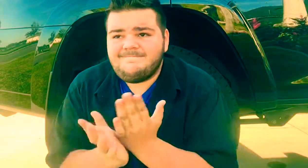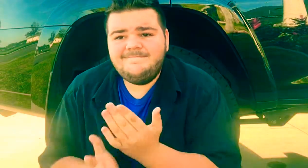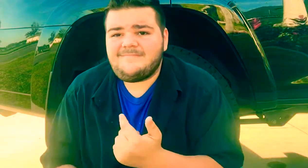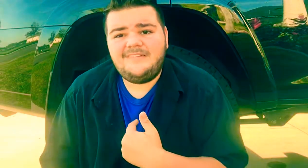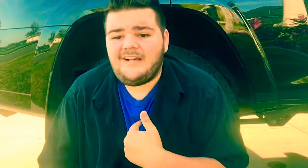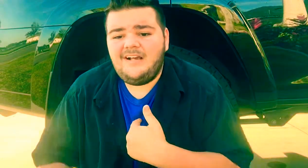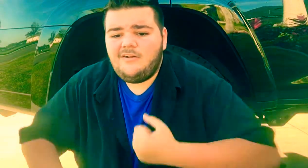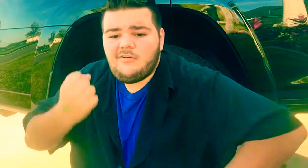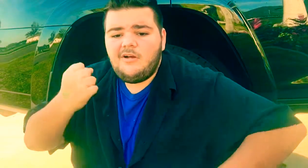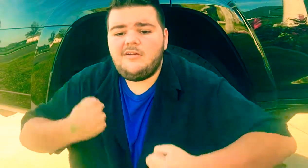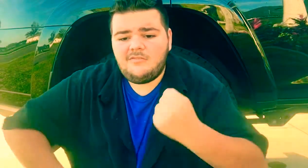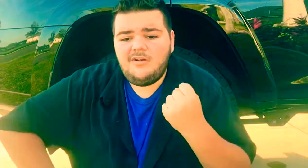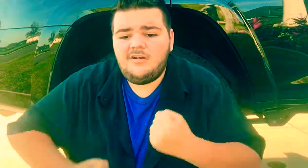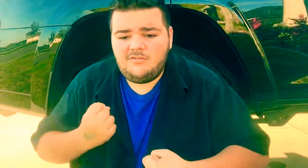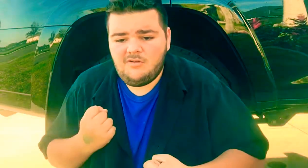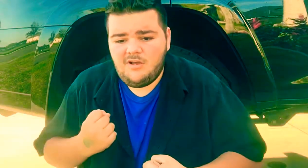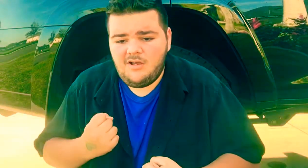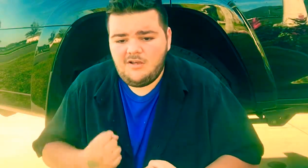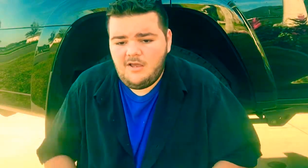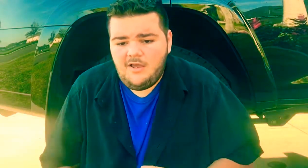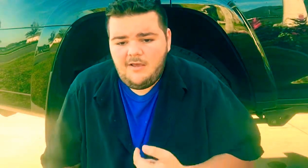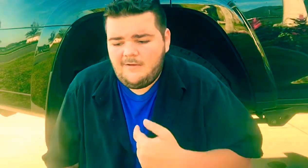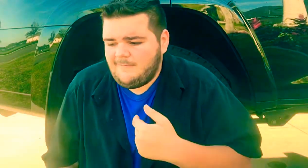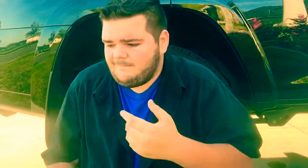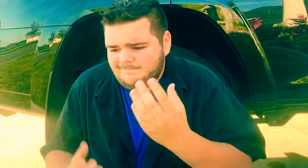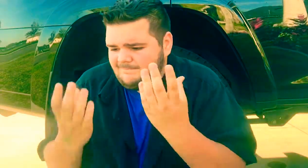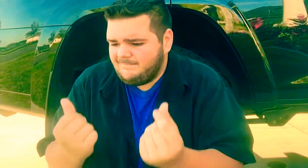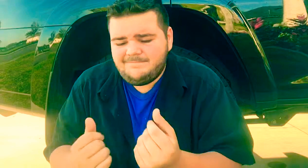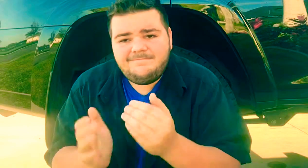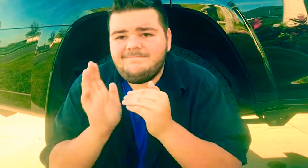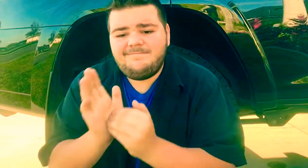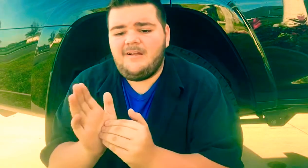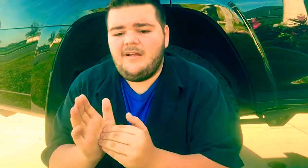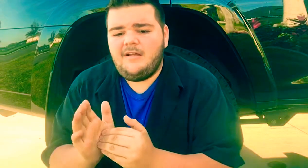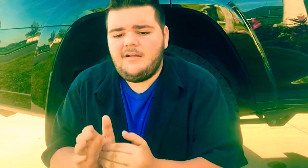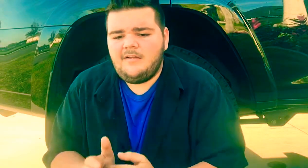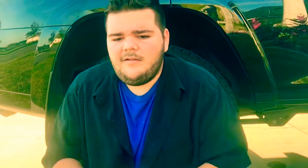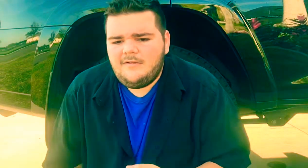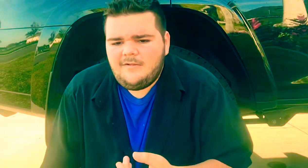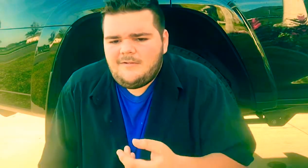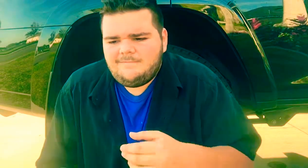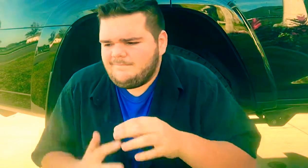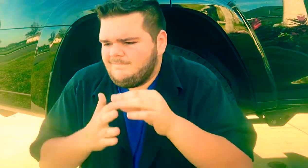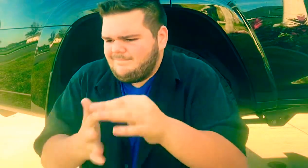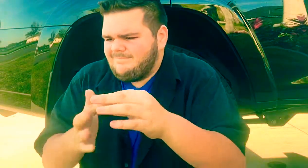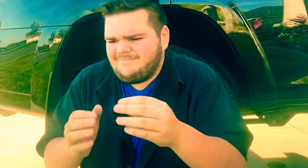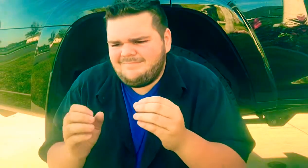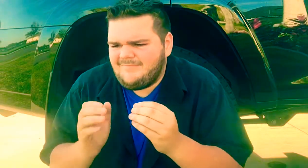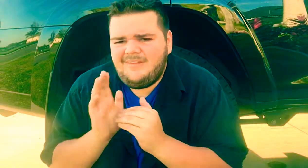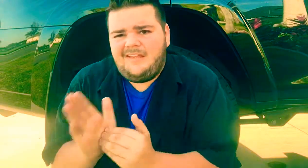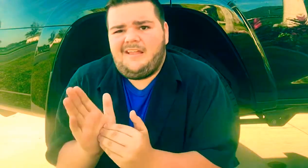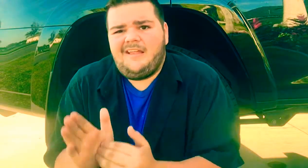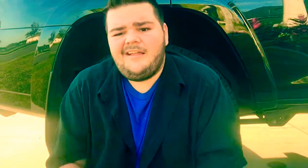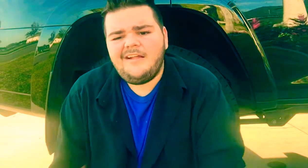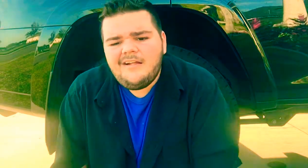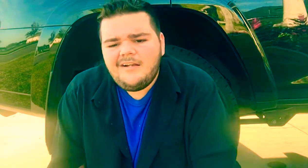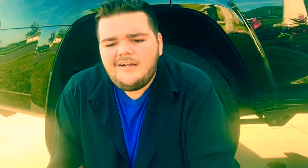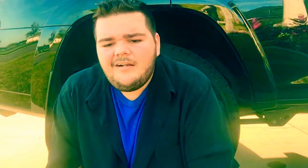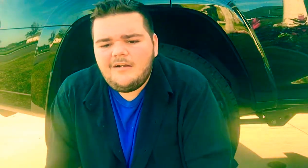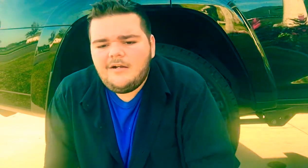ないんだ Run Run Run 終わりはしないんだ他にはないからどうせ 君